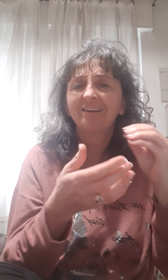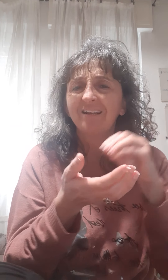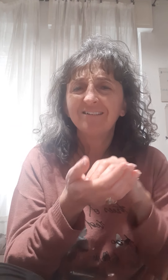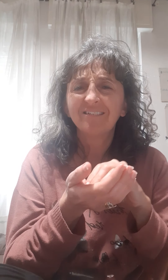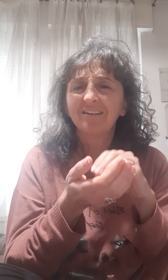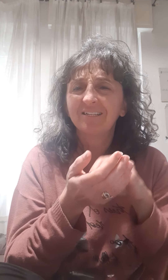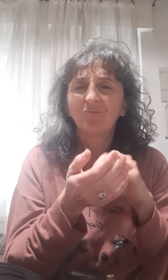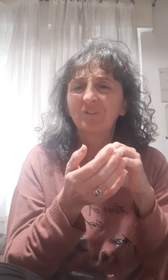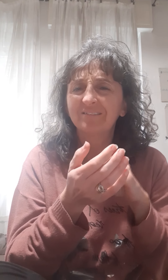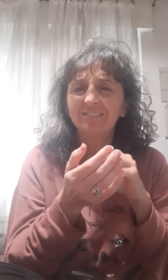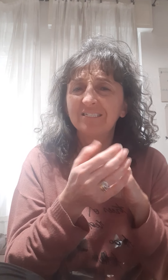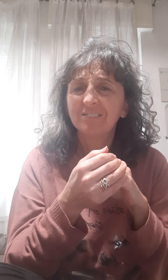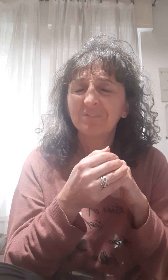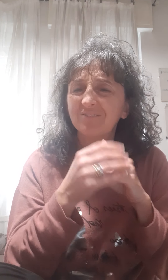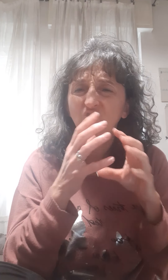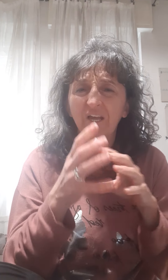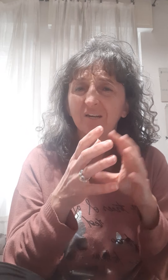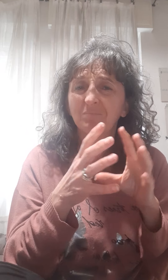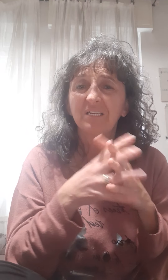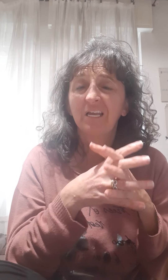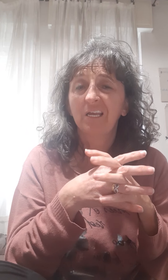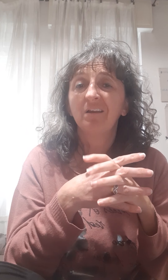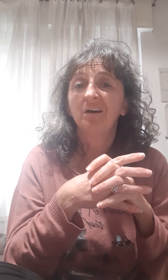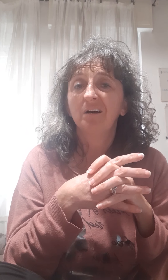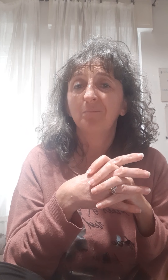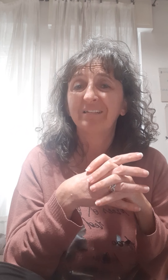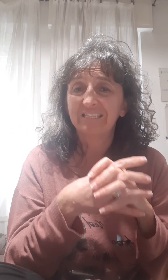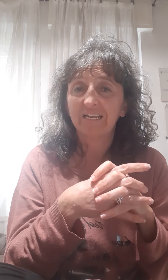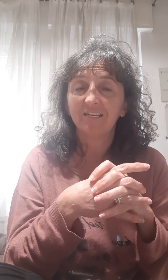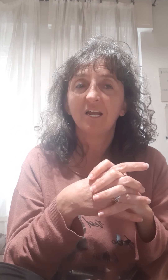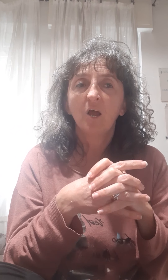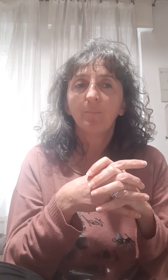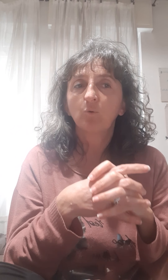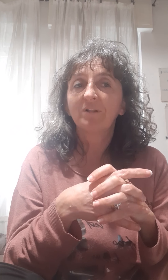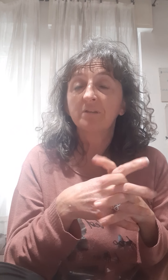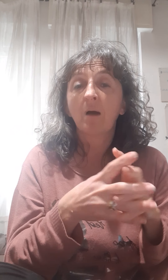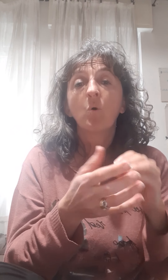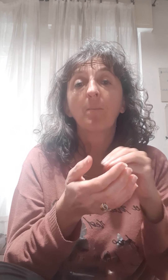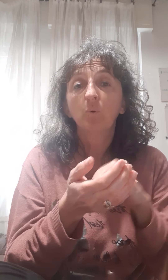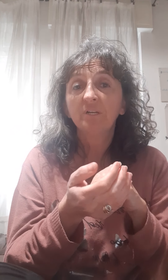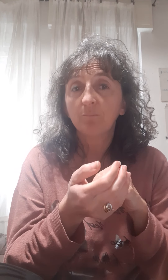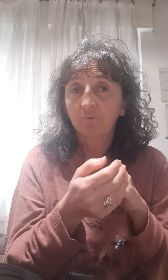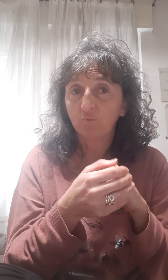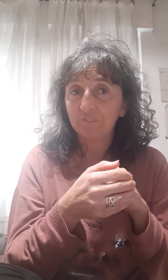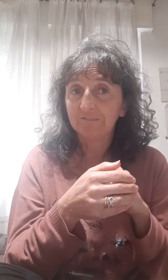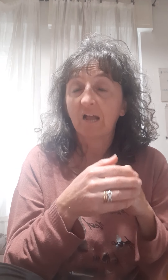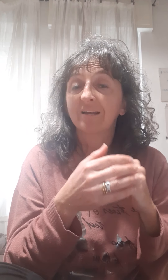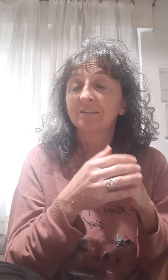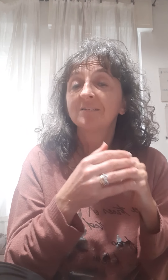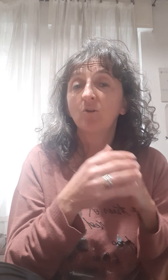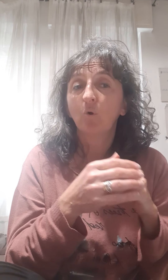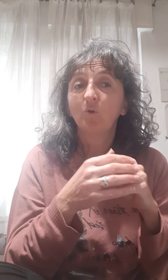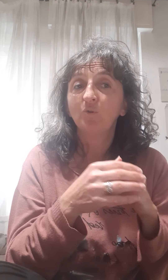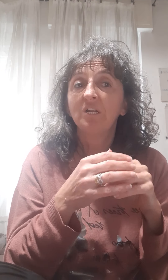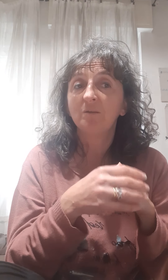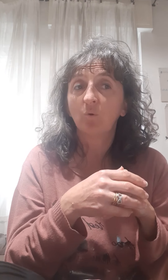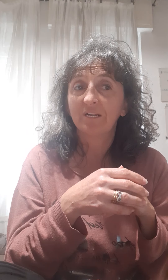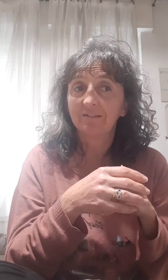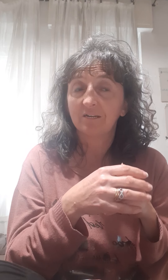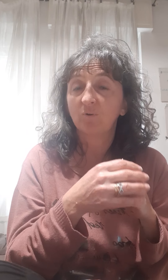anche lì si annidano tantissimi germi e batteri, per cui andiamo a pulire in profondità grazie all'olio di limone che andremo